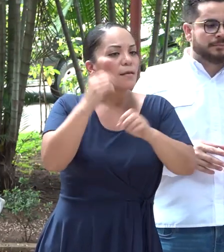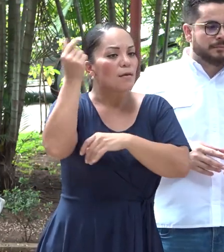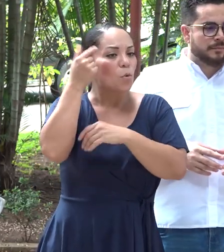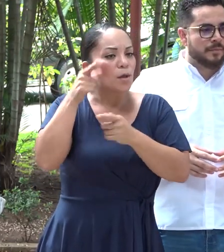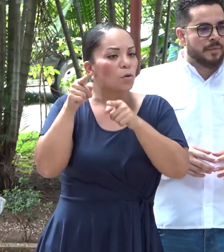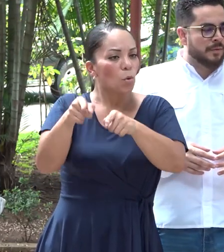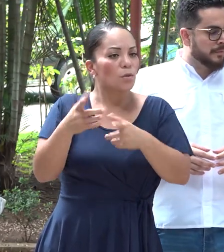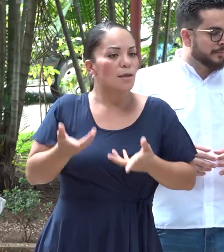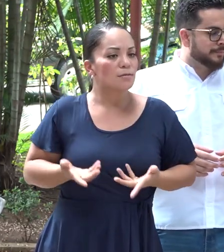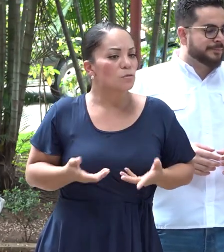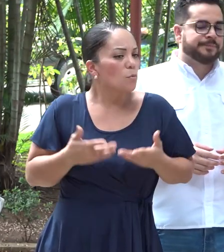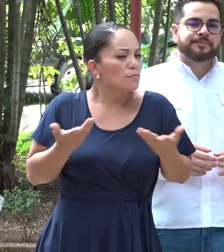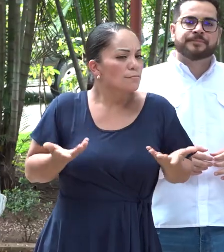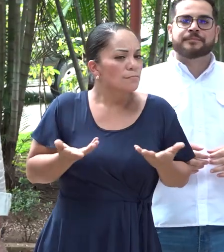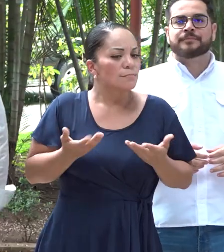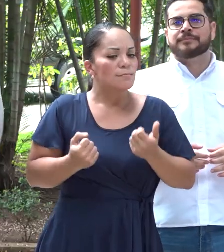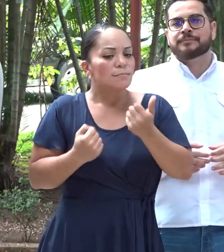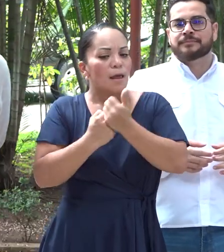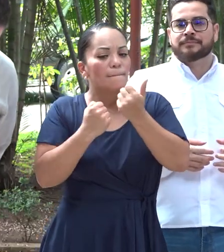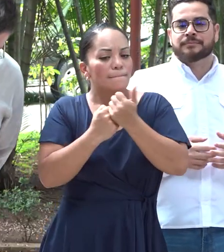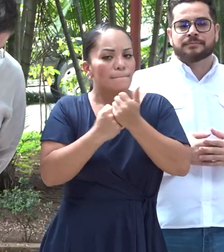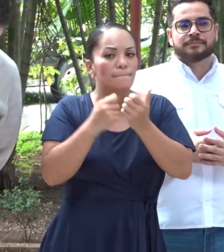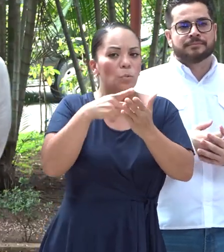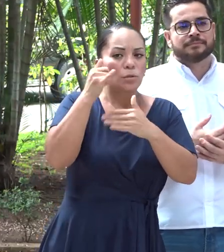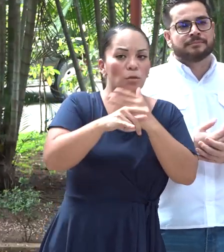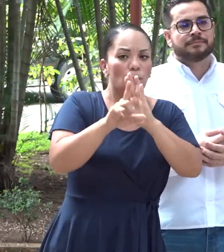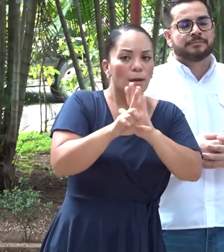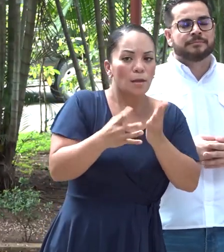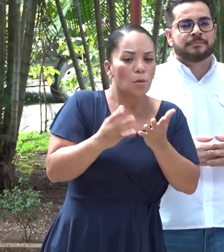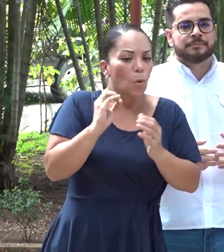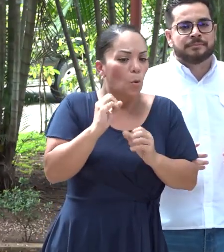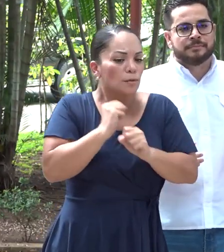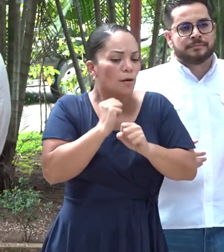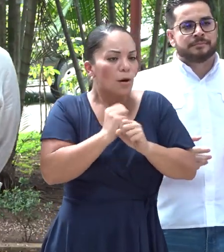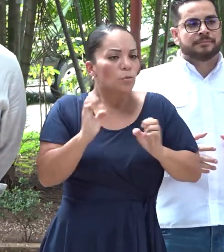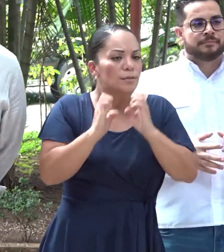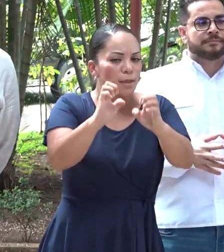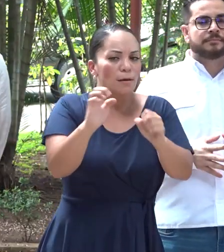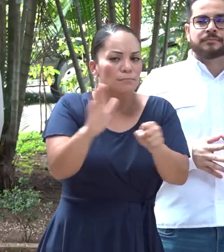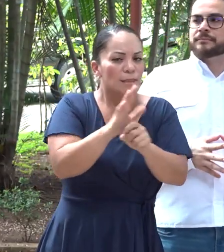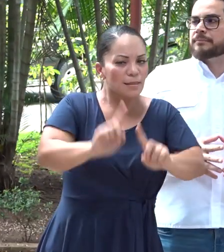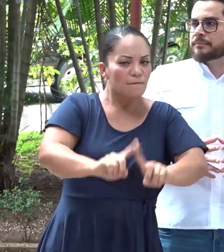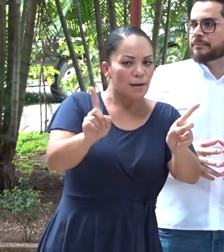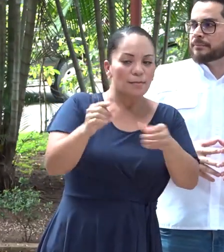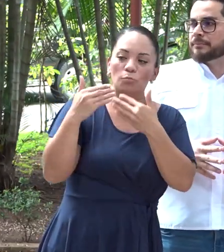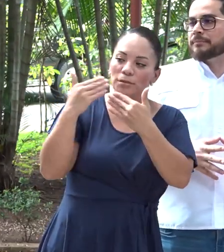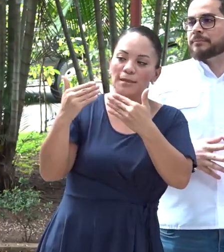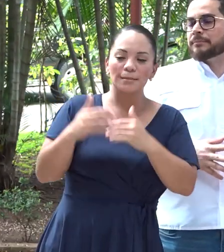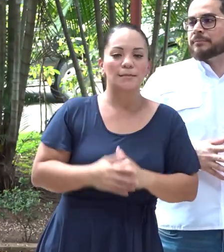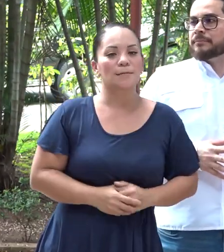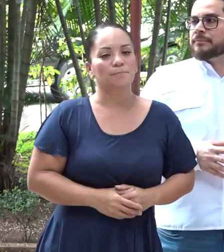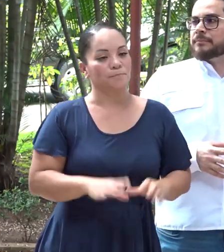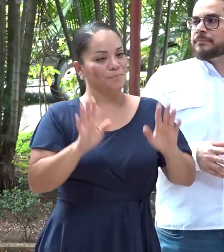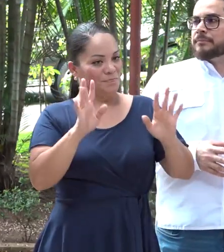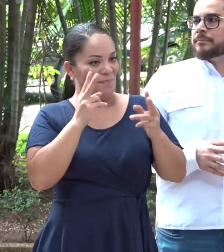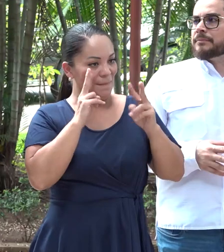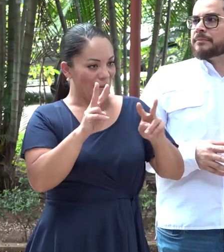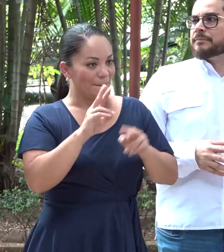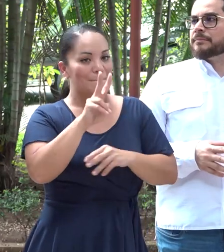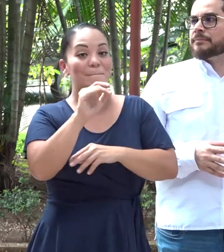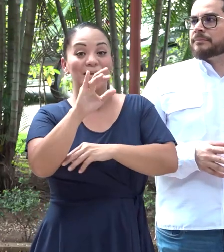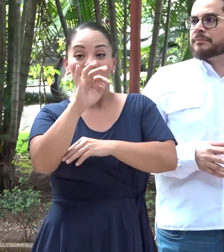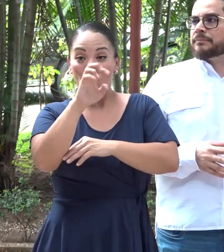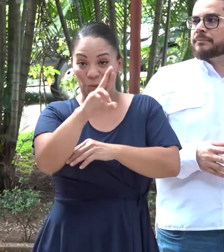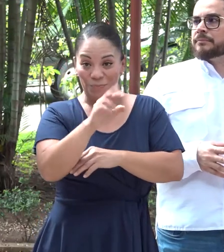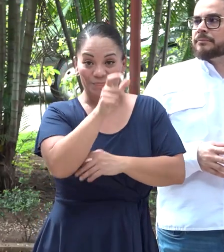gobierno con eso, si va a ser apoyar ese proyecto de ley o se va a trabajar una estrategia completamente diferente. Muchas gracias. Vea, a don Víctor